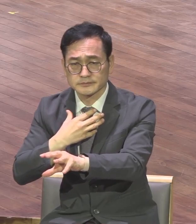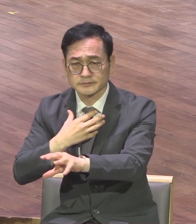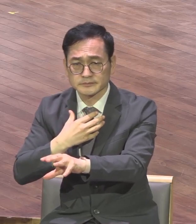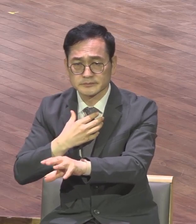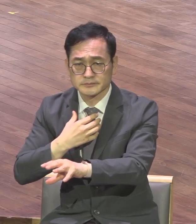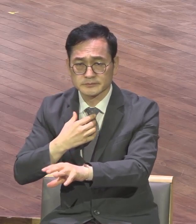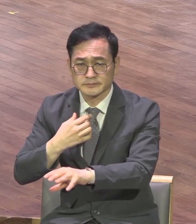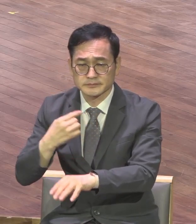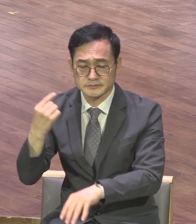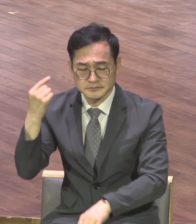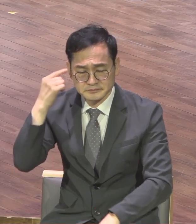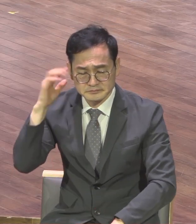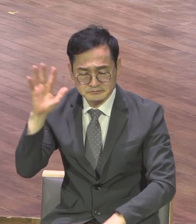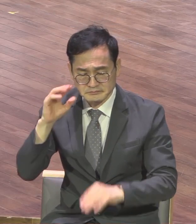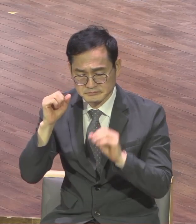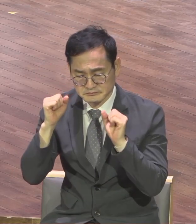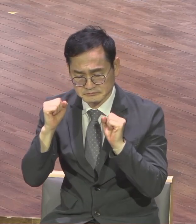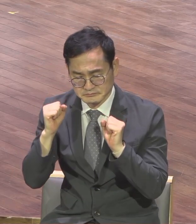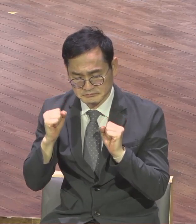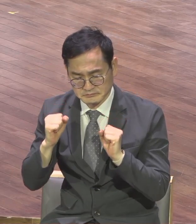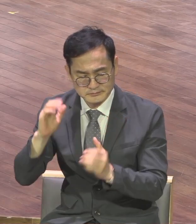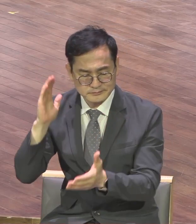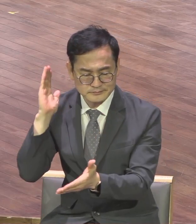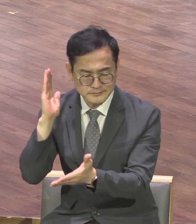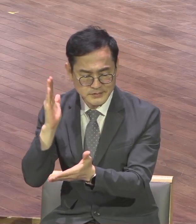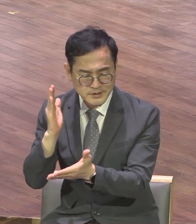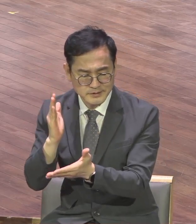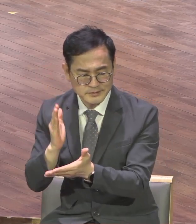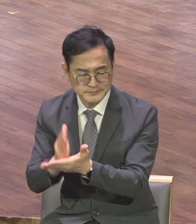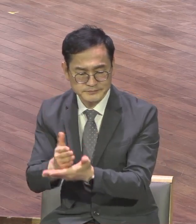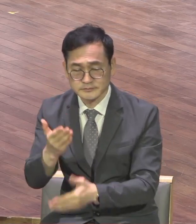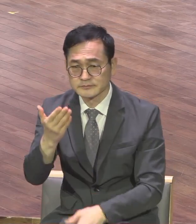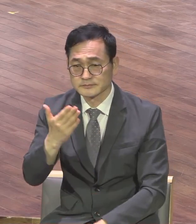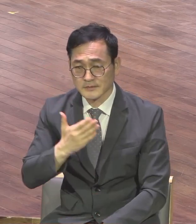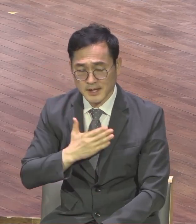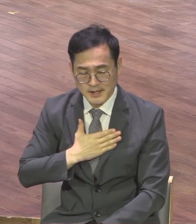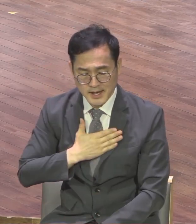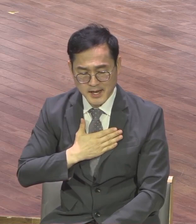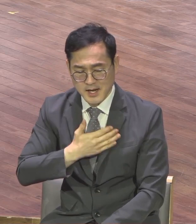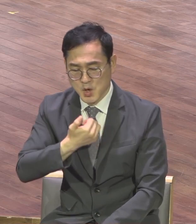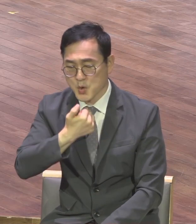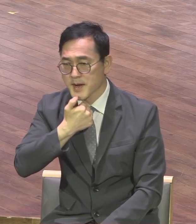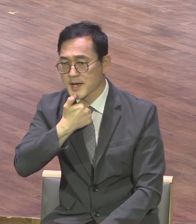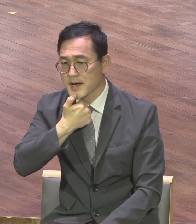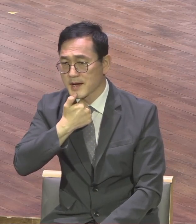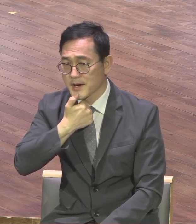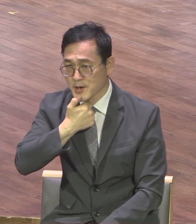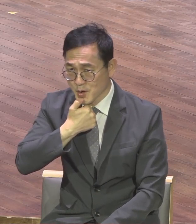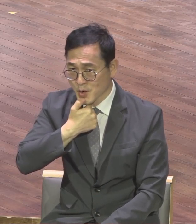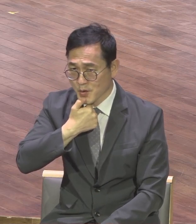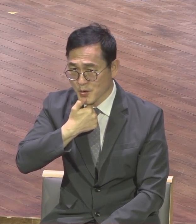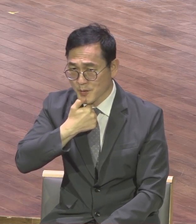않으며 그의 마음으로도 도와야